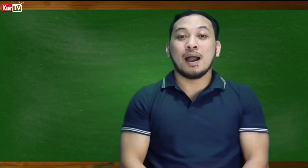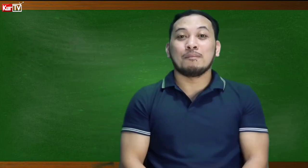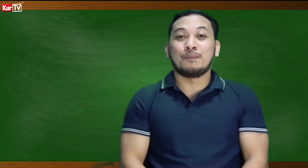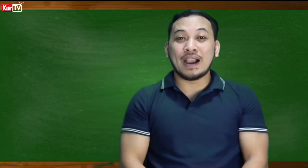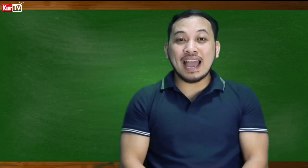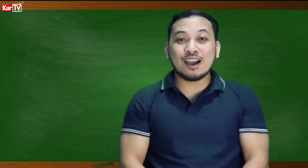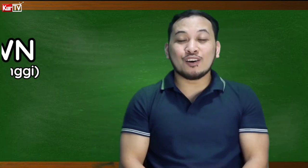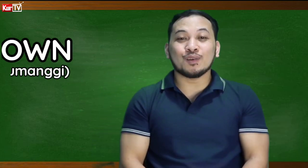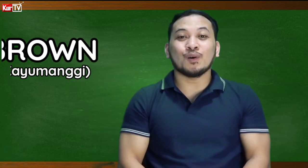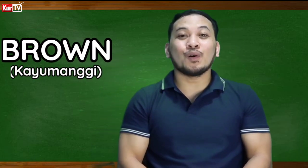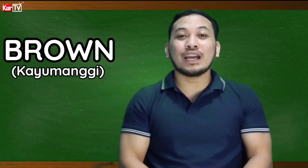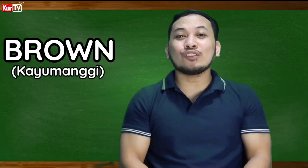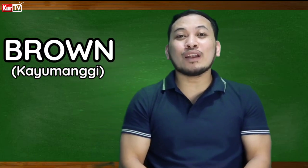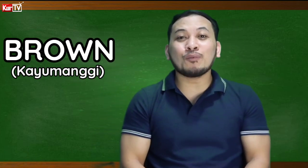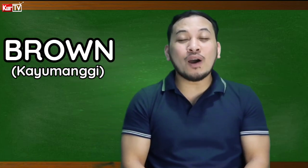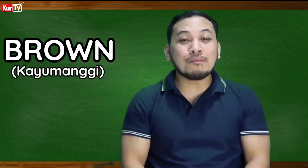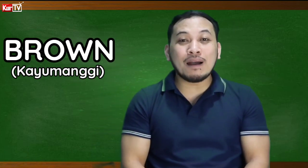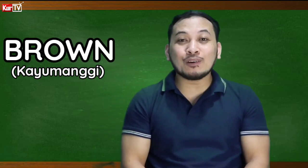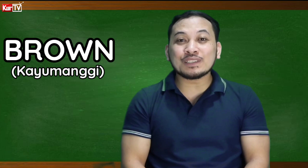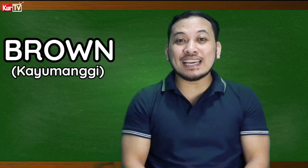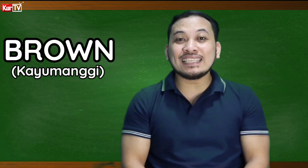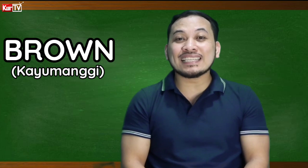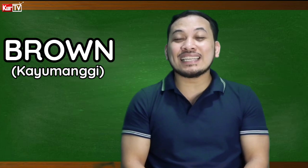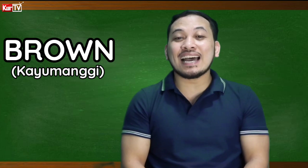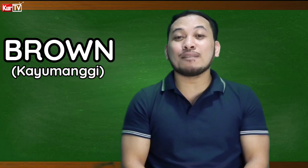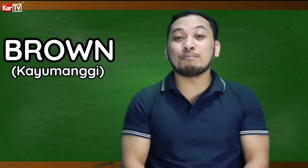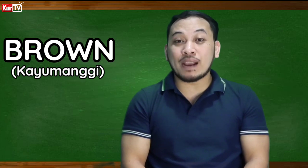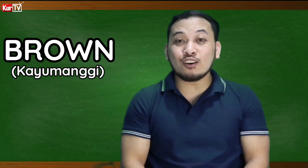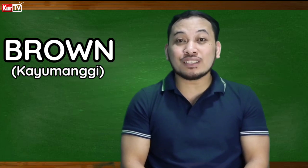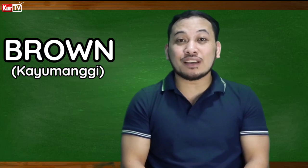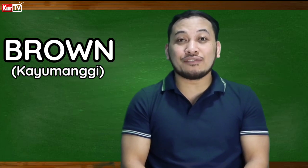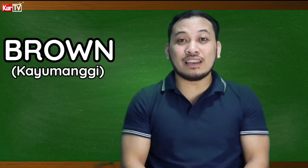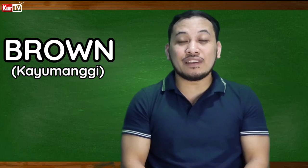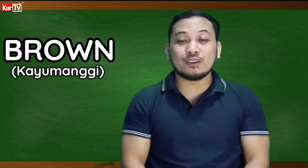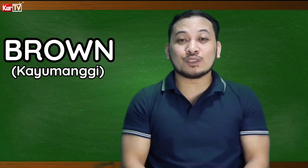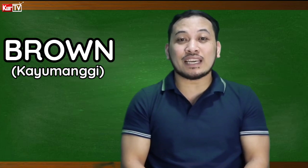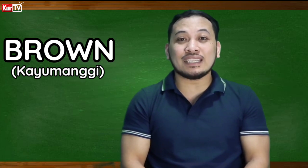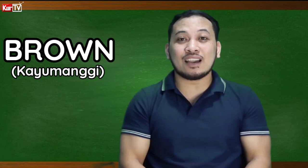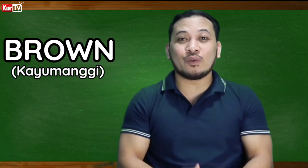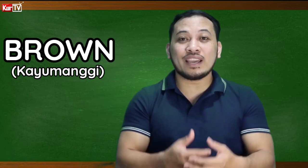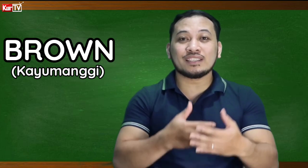Brown! O ganito na po ang bagong senyas ng Brown sa Filipino Sign Language.